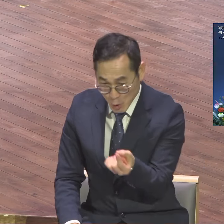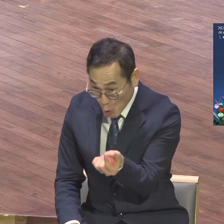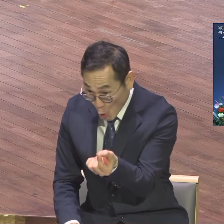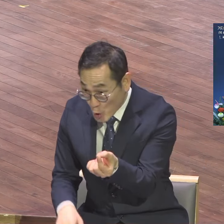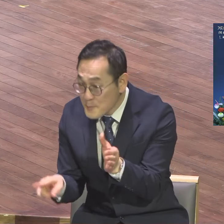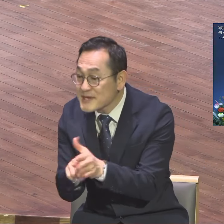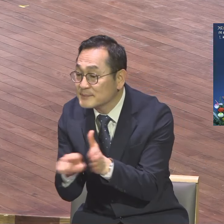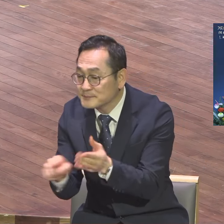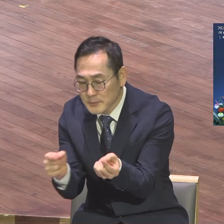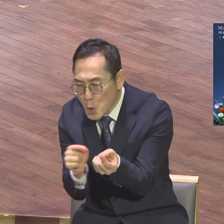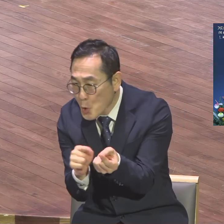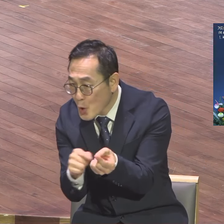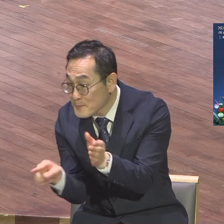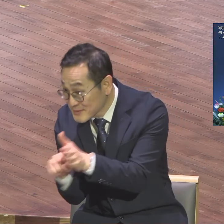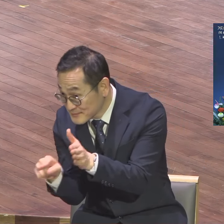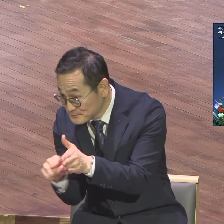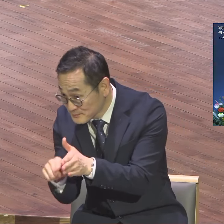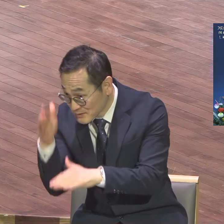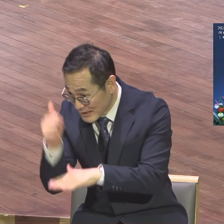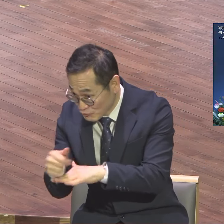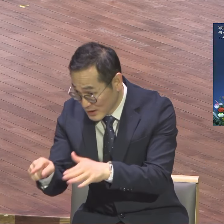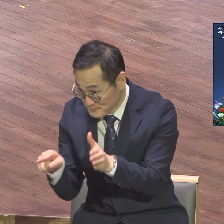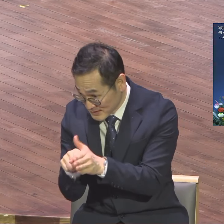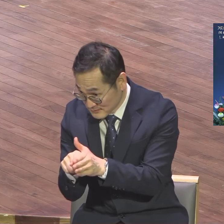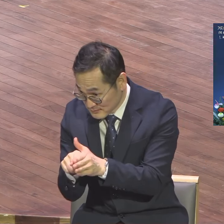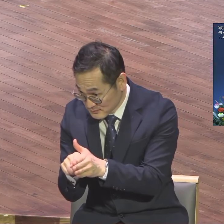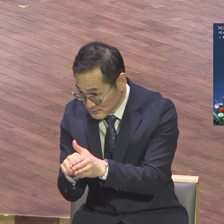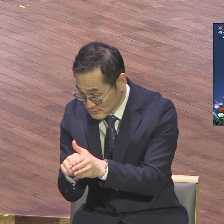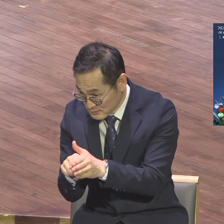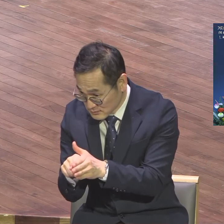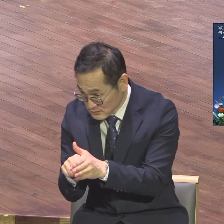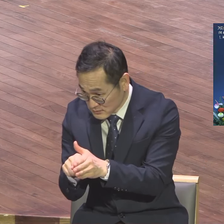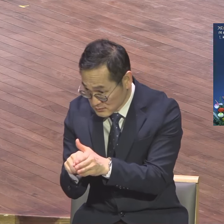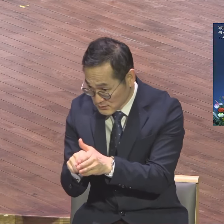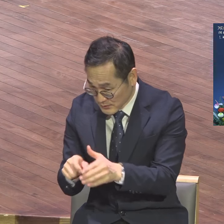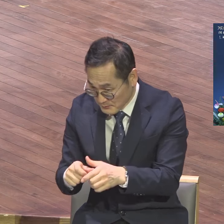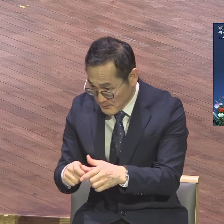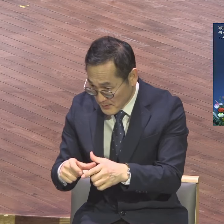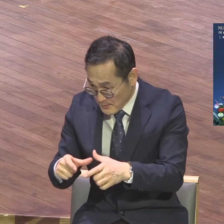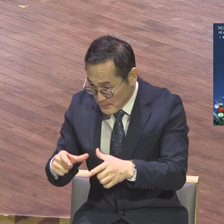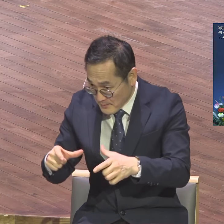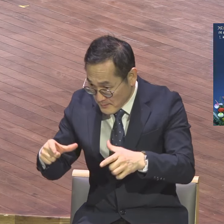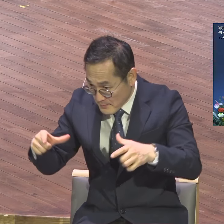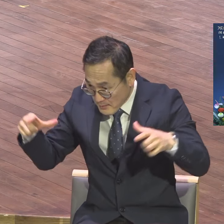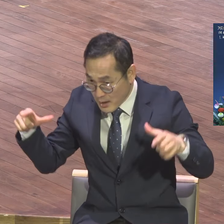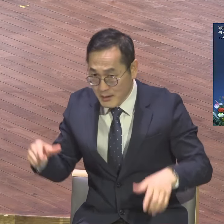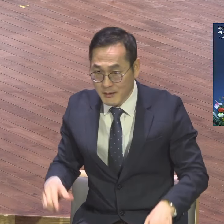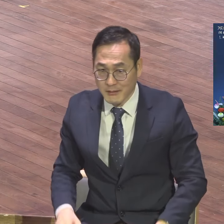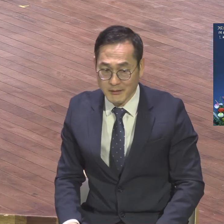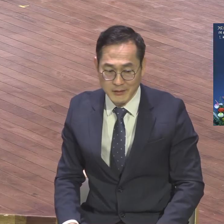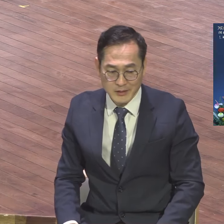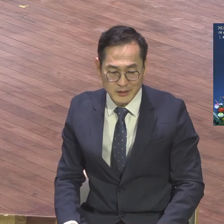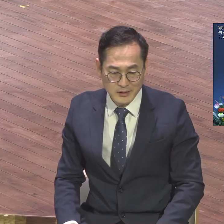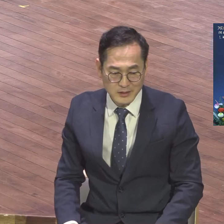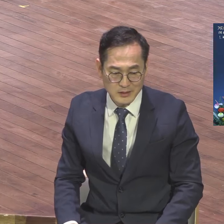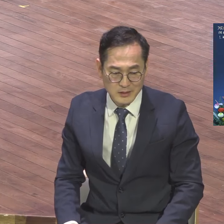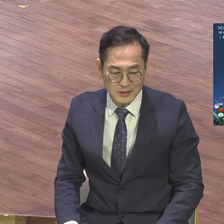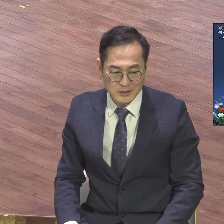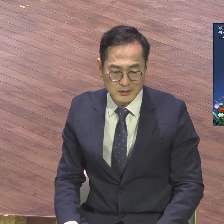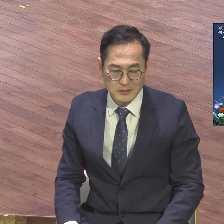이게 지금 어마어마한 커진다. 그러니까 믿음 가지라고 다 나눠주라 했더니 전화 왔어요. 목사님 도저히 한 개를 분리를 낼 수가 없습니다.